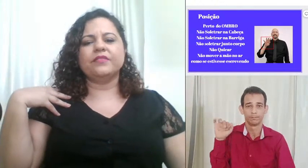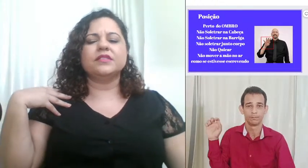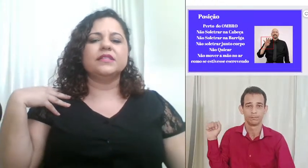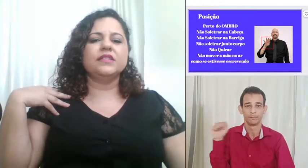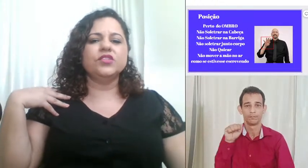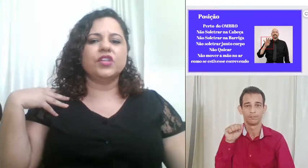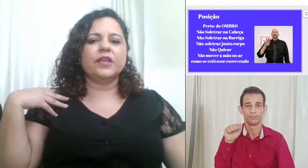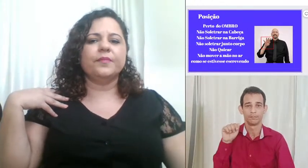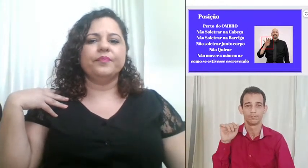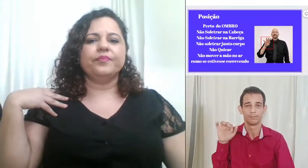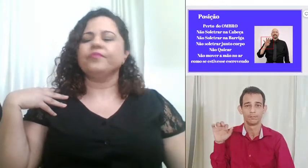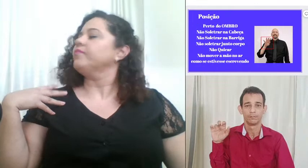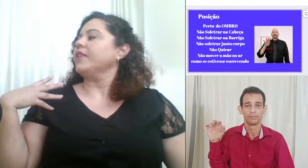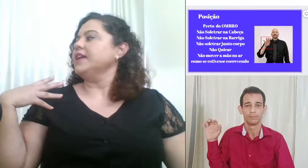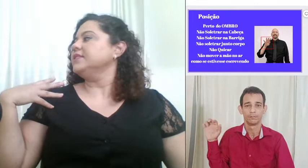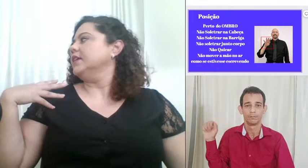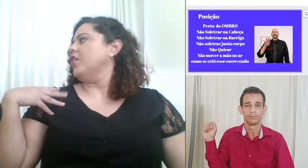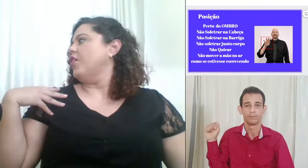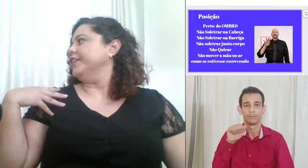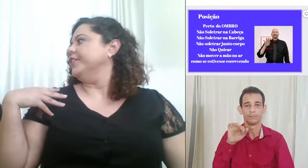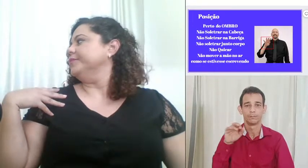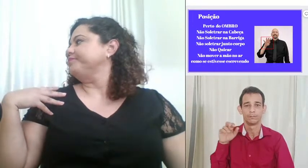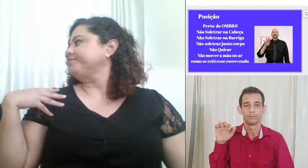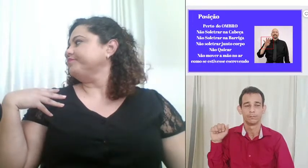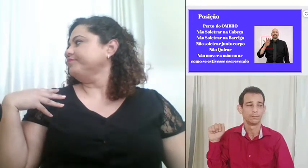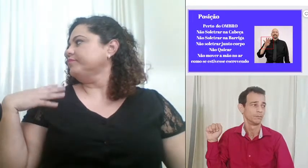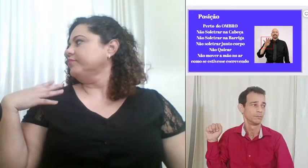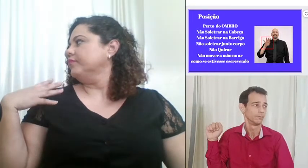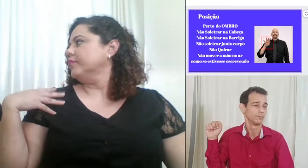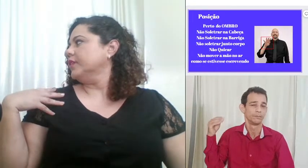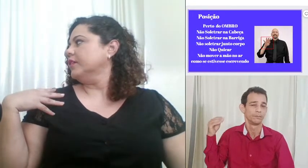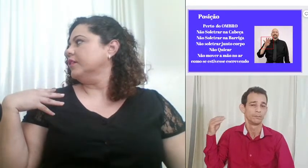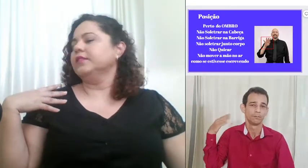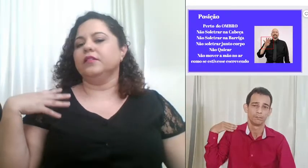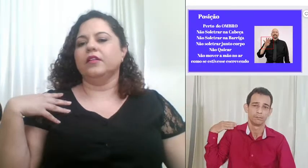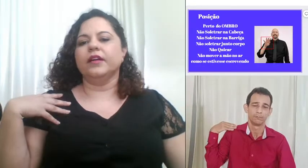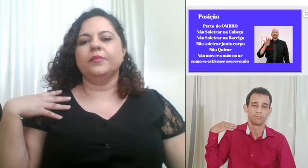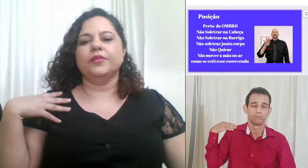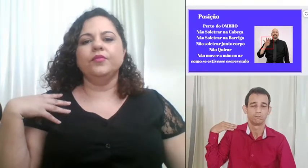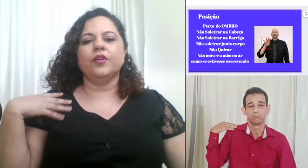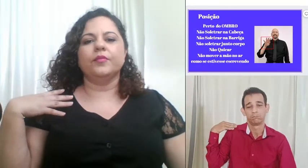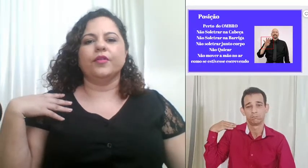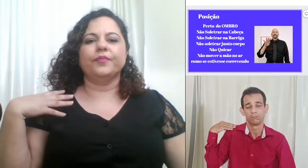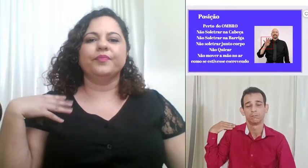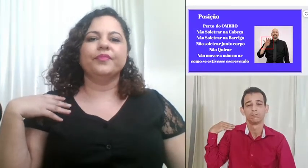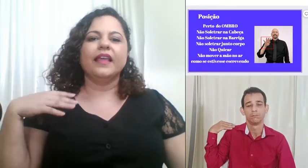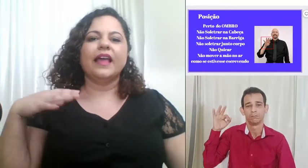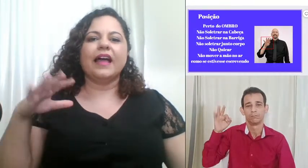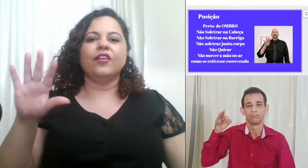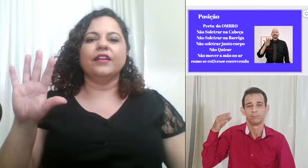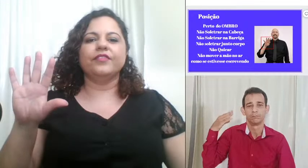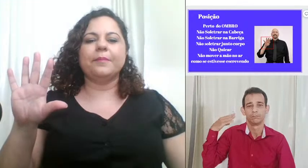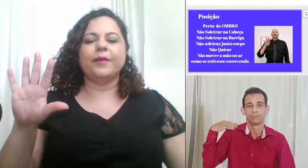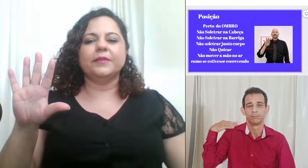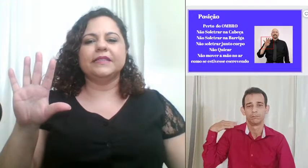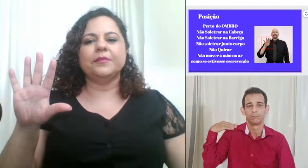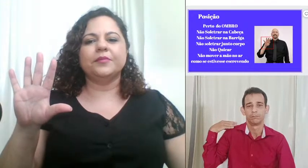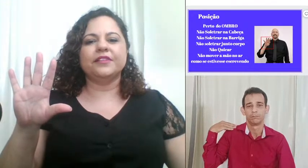você sentir assim coloca a mão no ombro agora vira a palma da mão pra